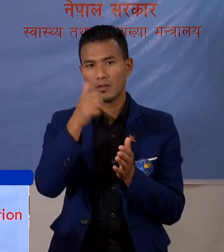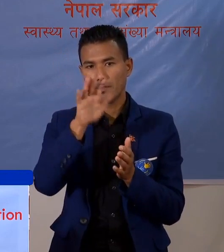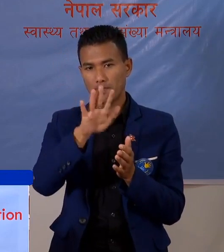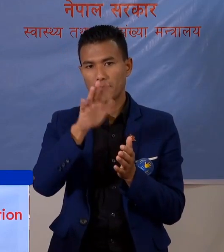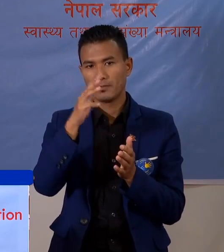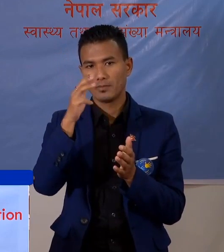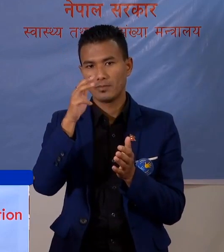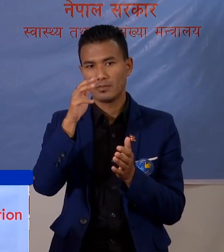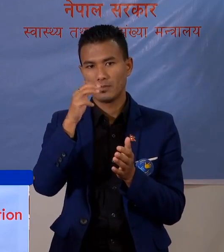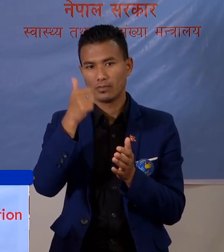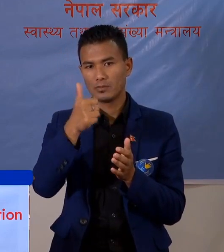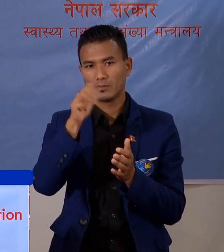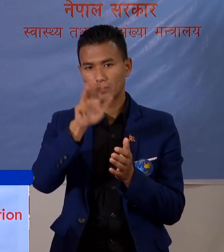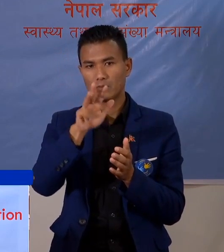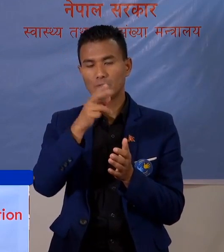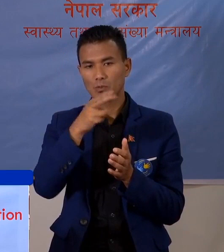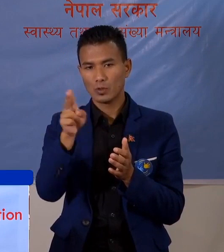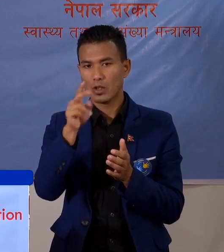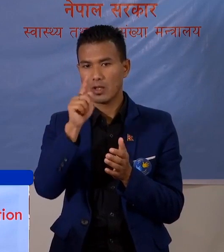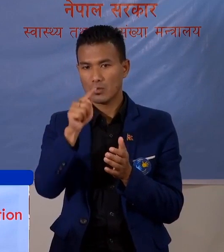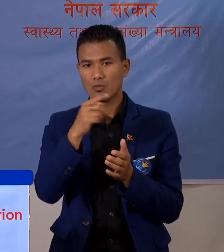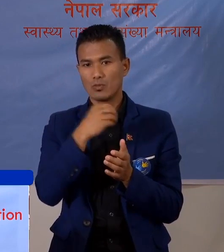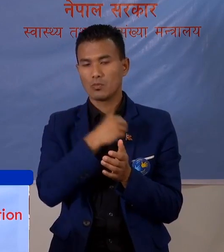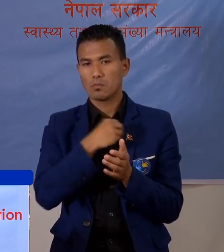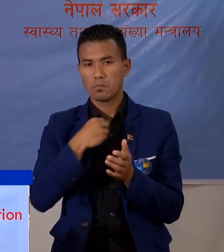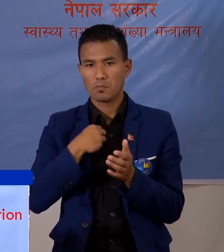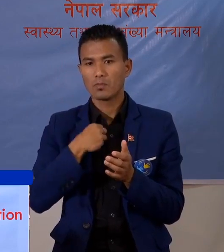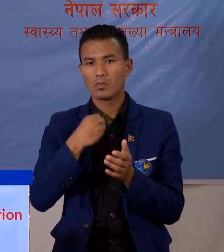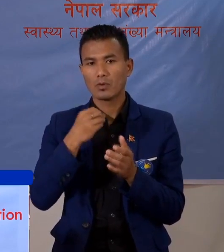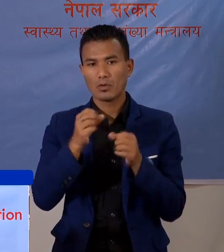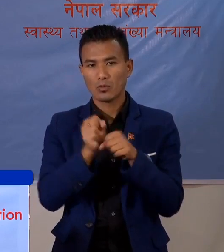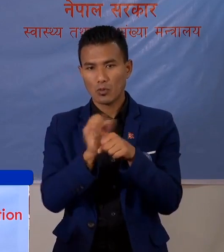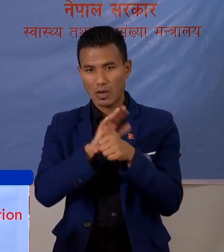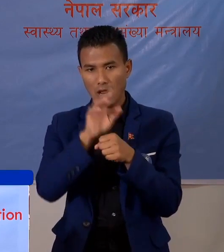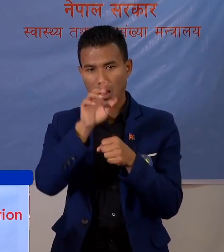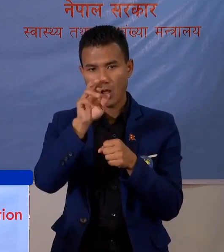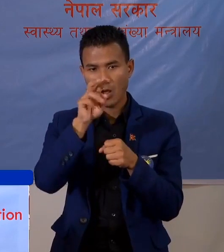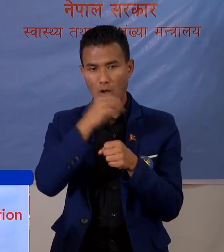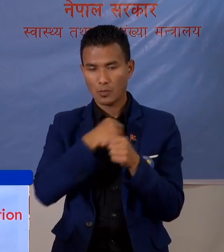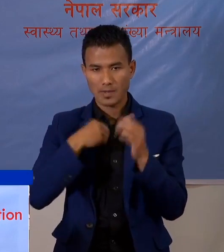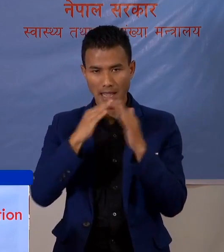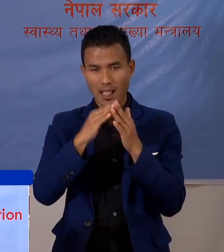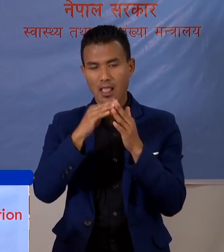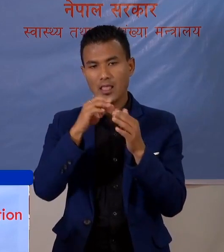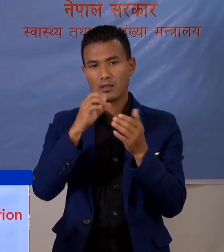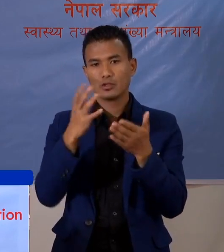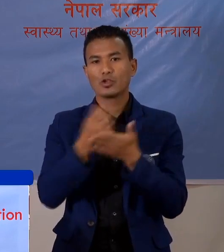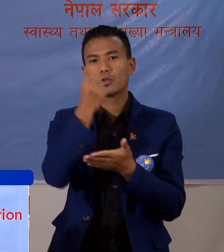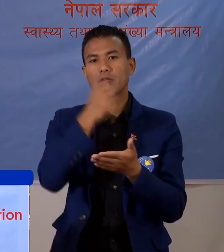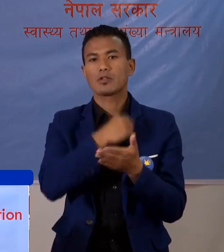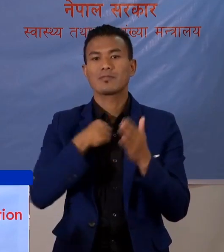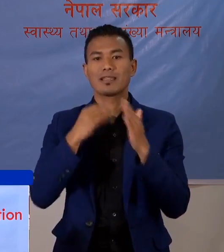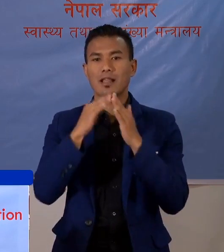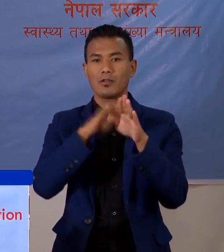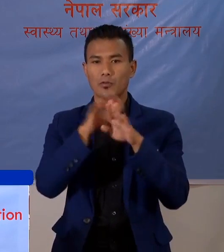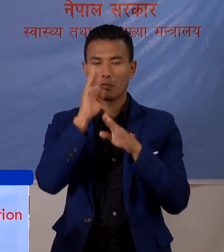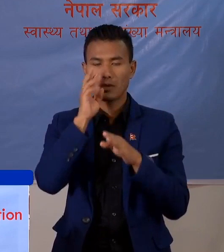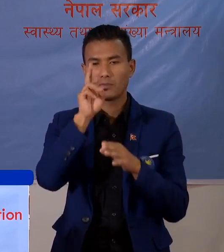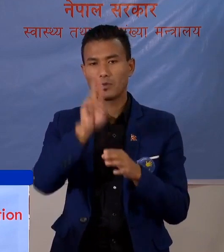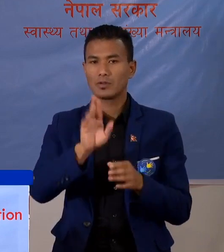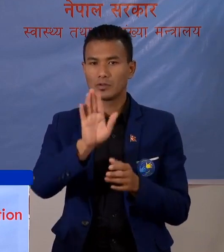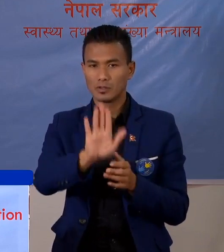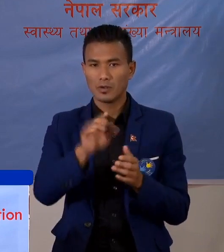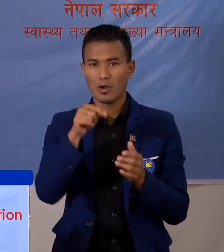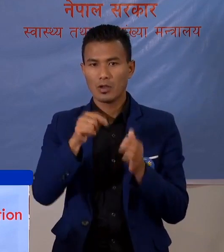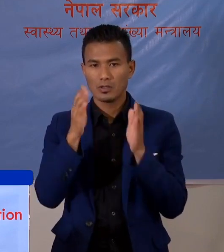जाना को इए अस्पताल हर मा इस्थान मा रहेका को प्रदेशिक संगी अस्पताल हरुमां उपचार भही रहेको छा